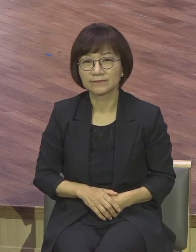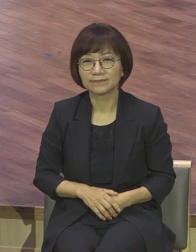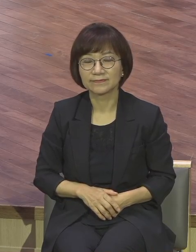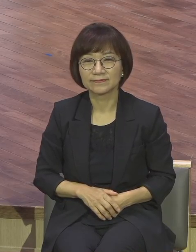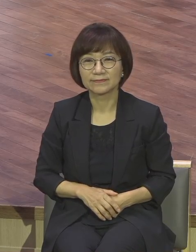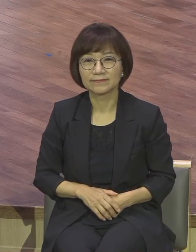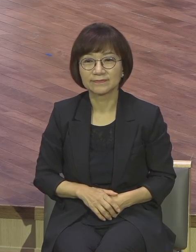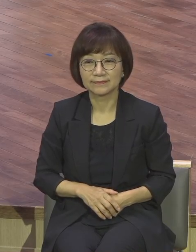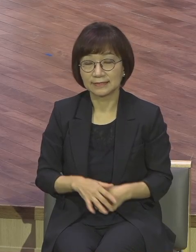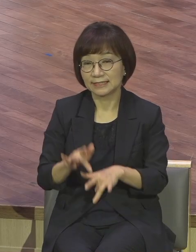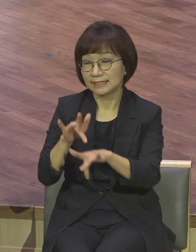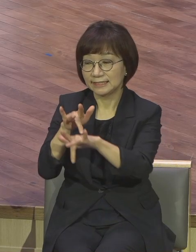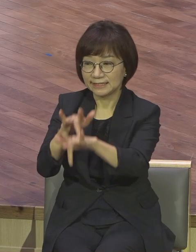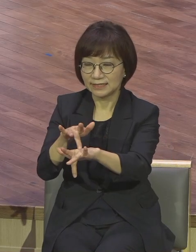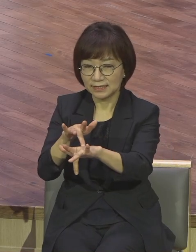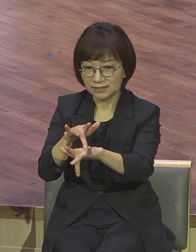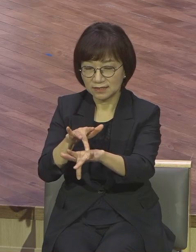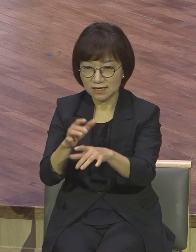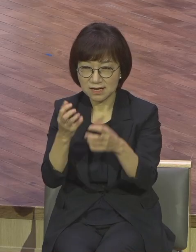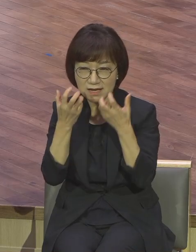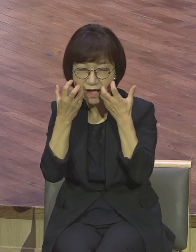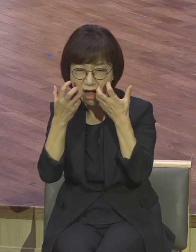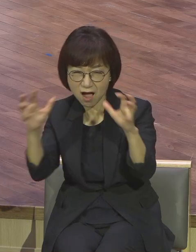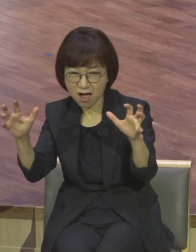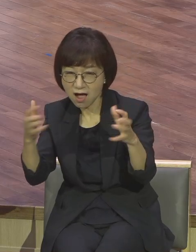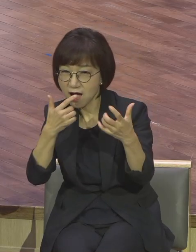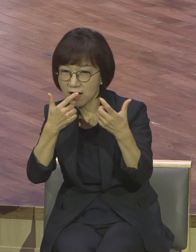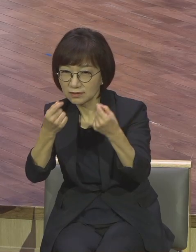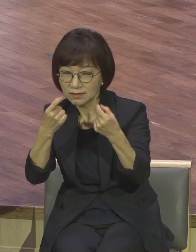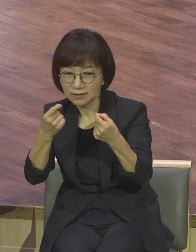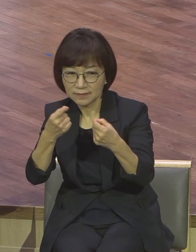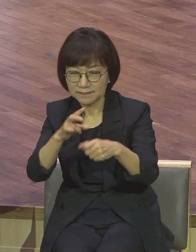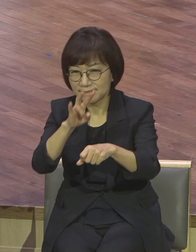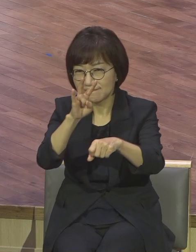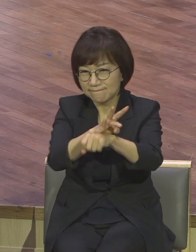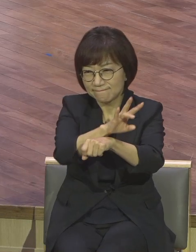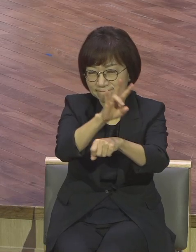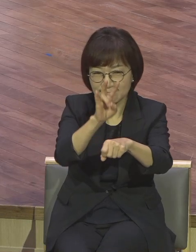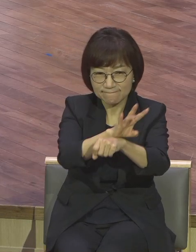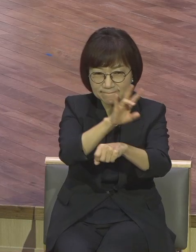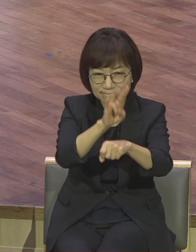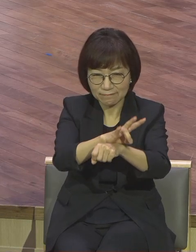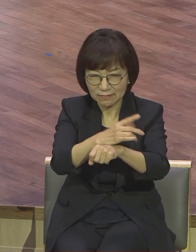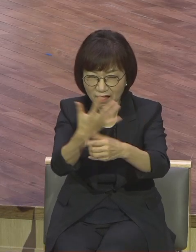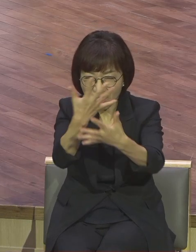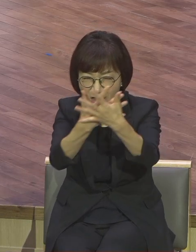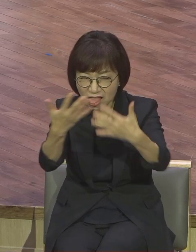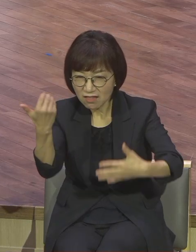24시 우는 사자와 같이 굶주린 사자와 같이 삼칠자를